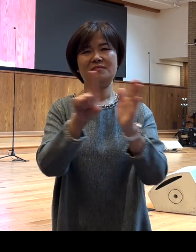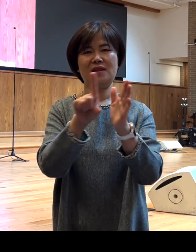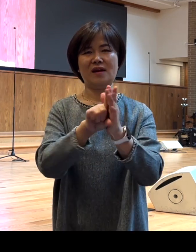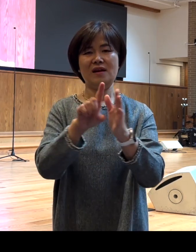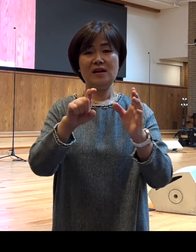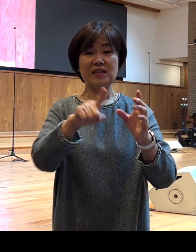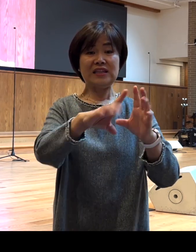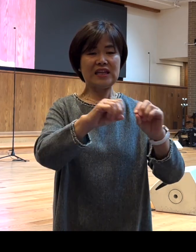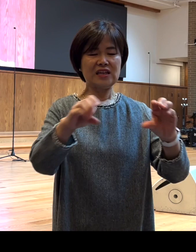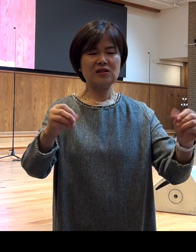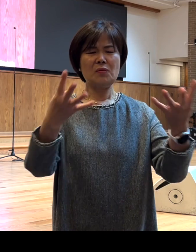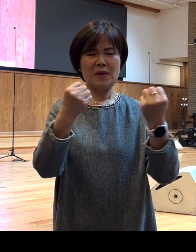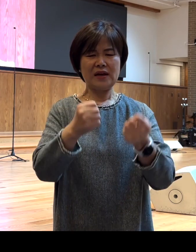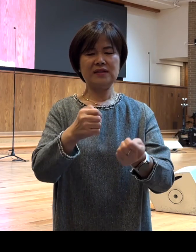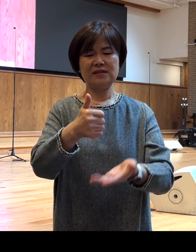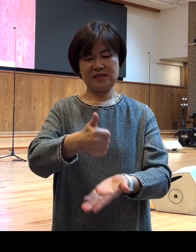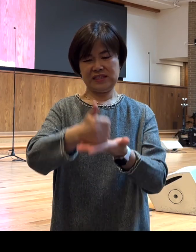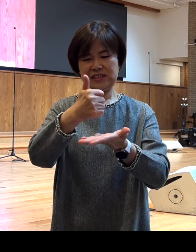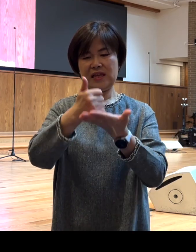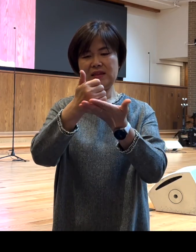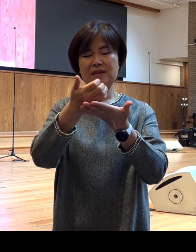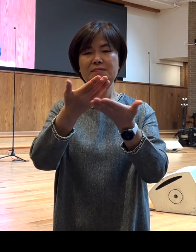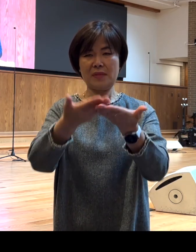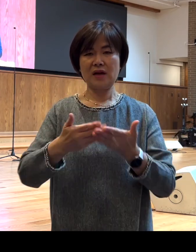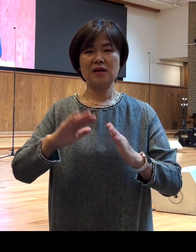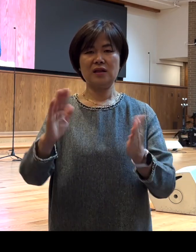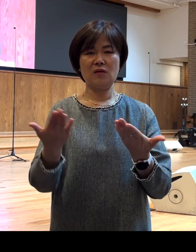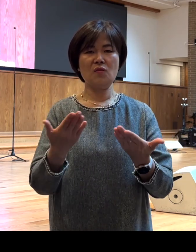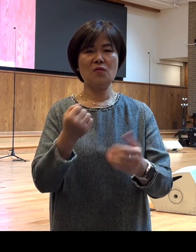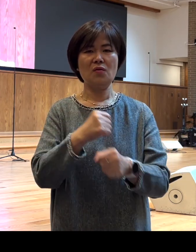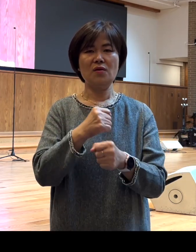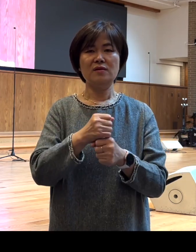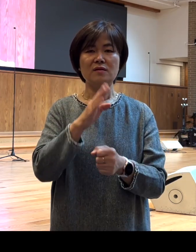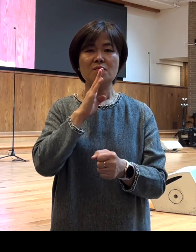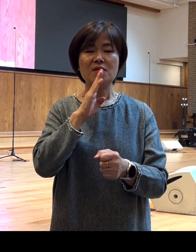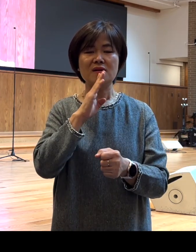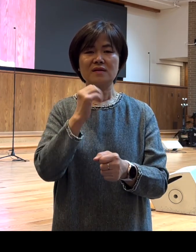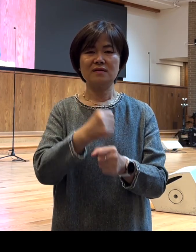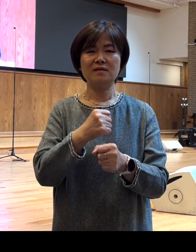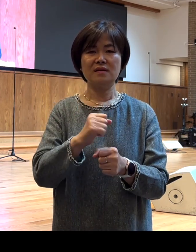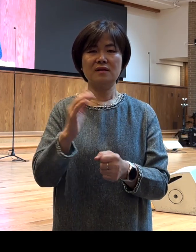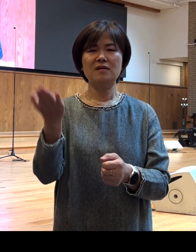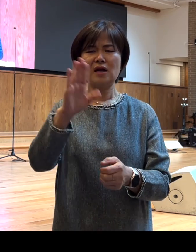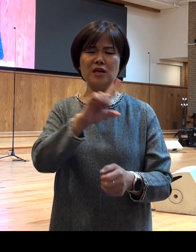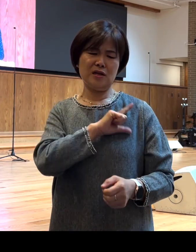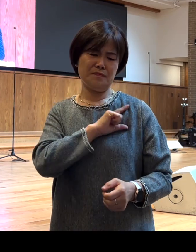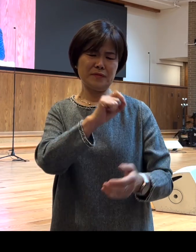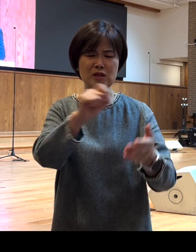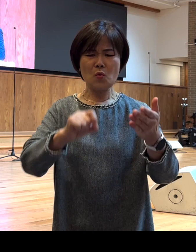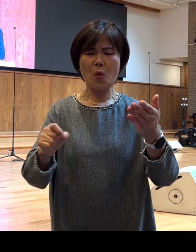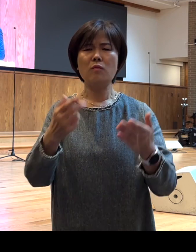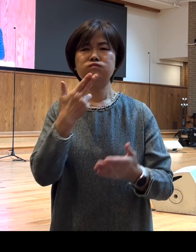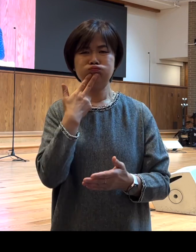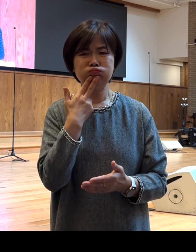사람들의 칭송을 받고 그런 선호를 받지만 정말 이름도 기록되지 않은 하나님 앞에